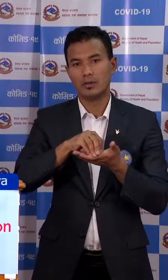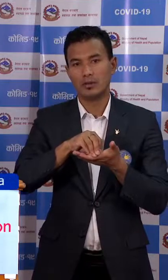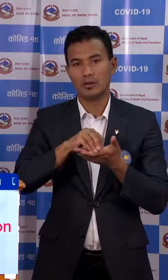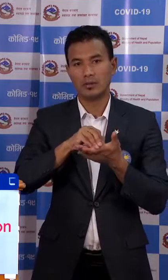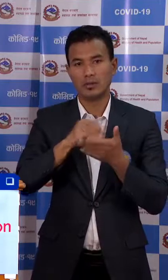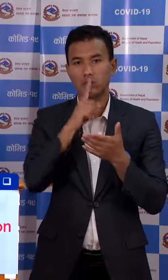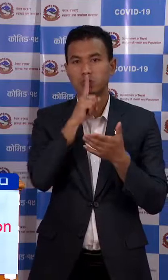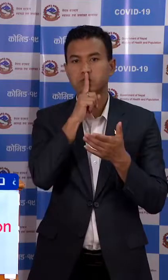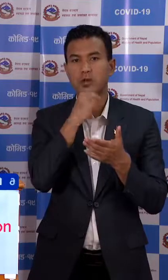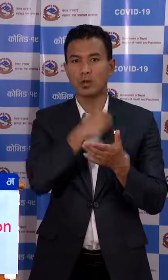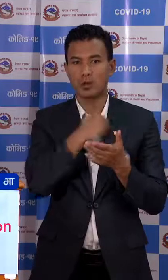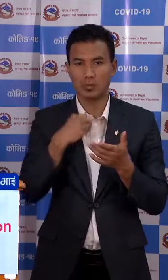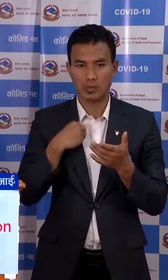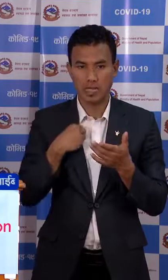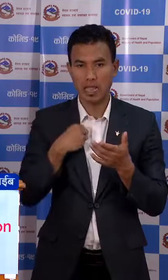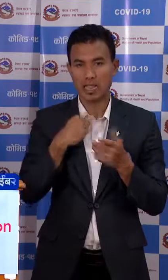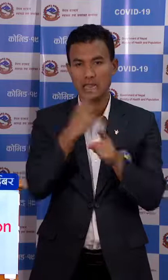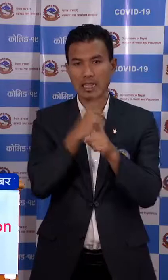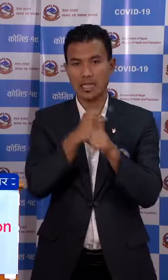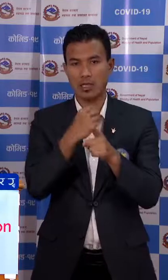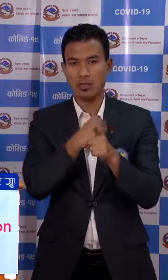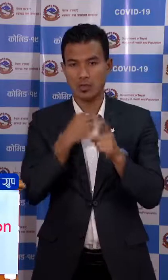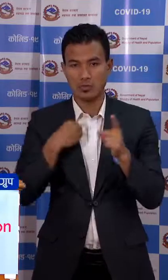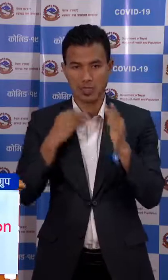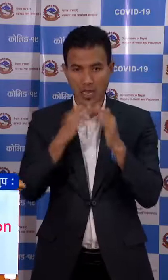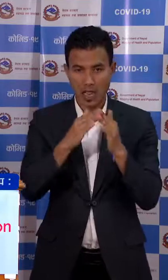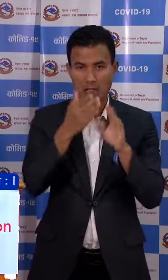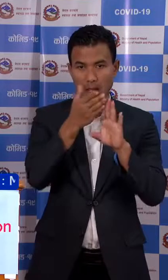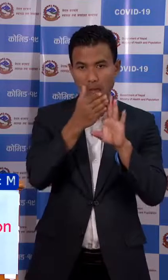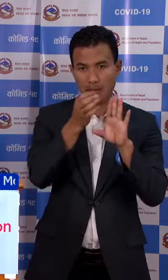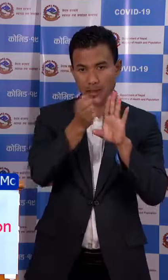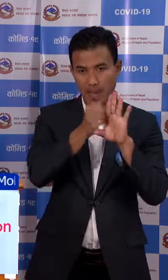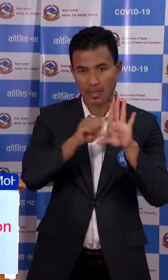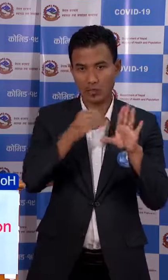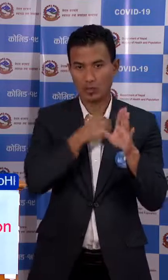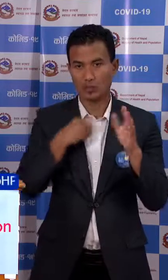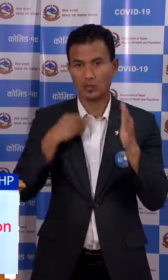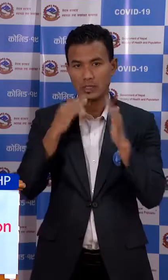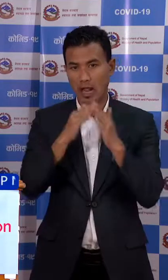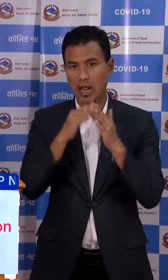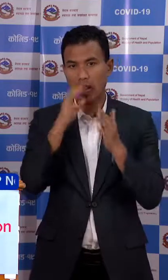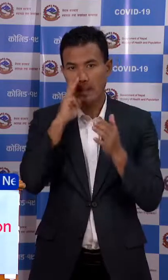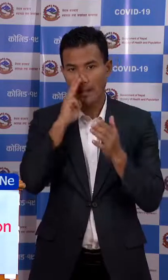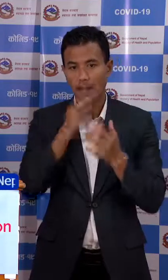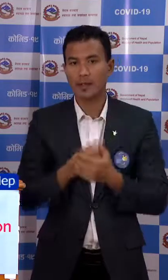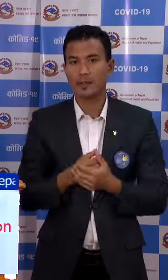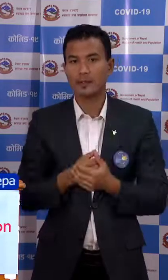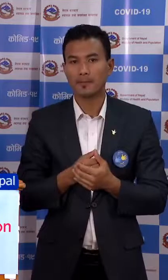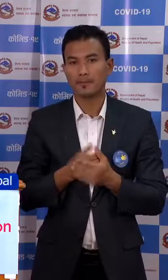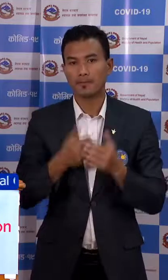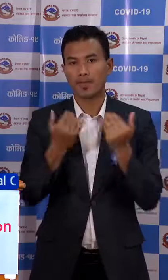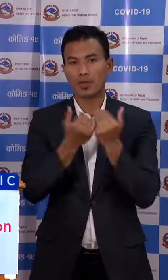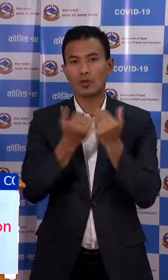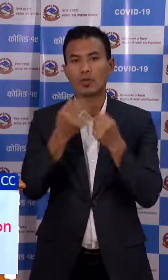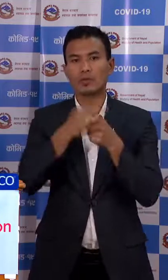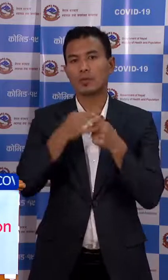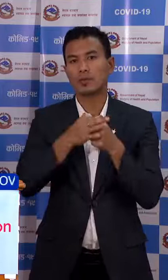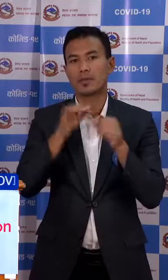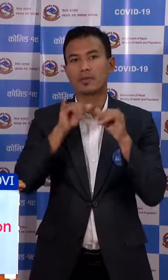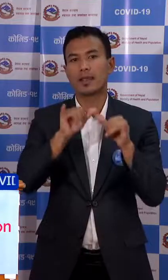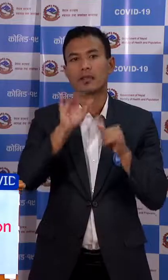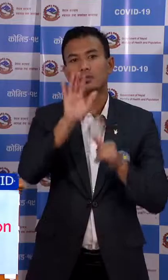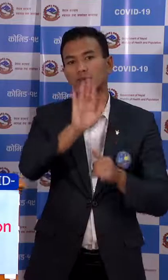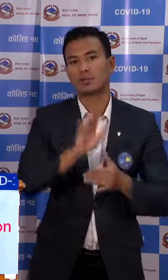बीर अस्पताल, सिच्छन अस्पताल र पाटन अस्पताल को ल्याब मां गरी ने बेवस्ता